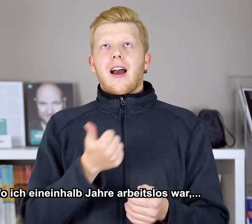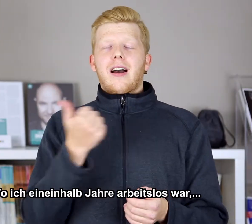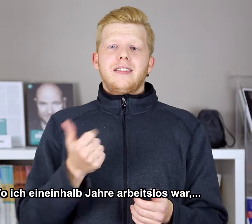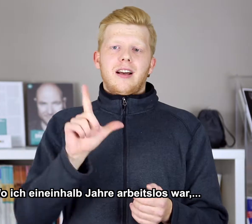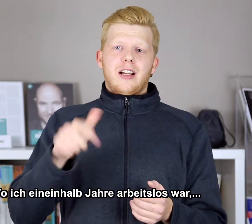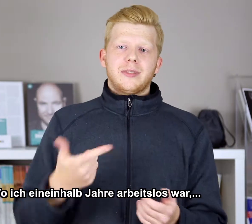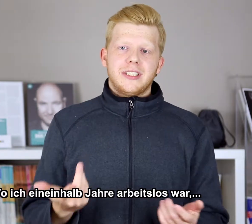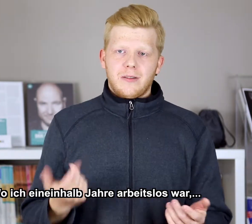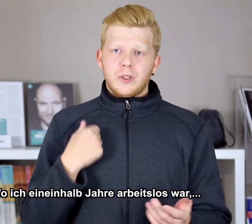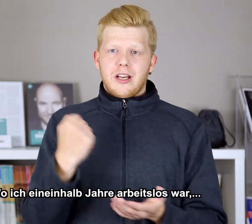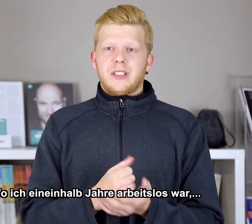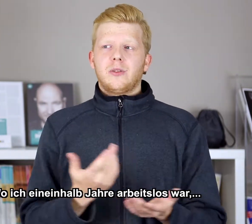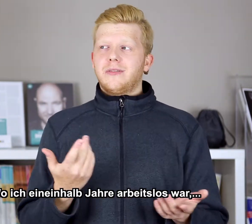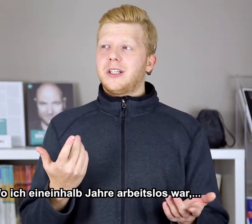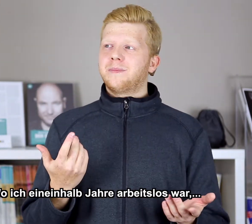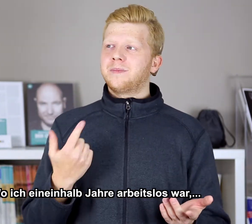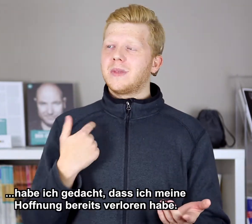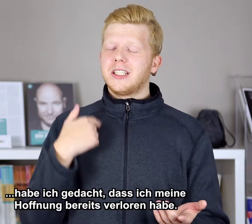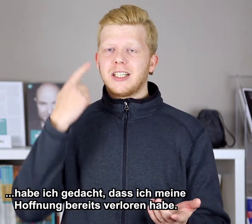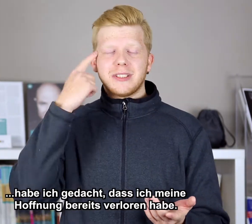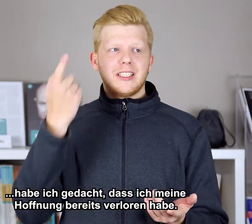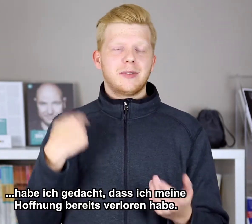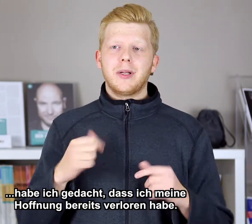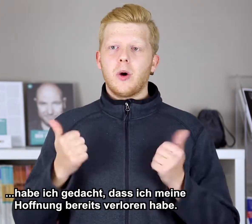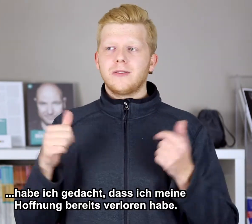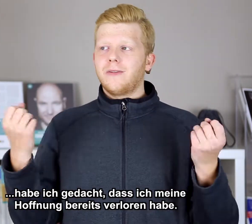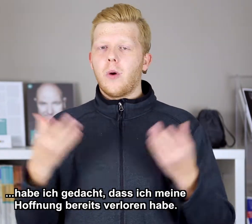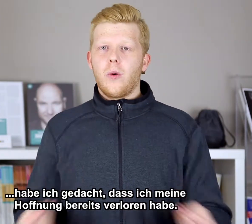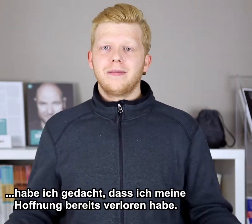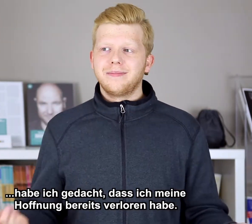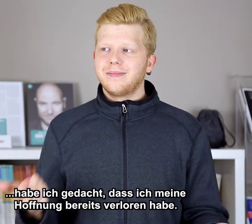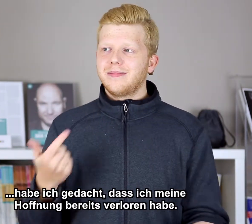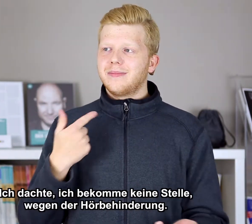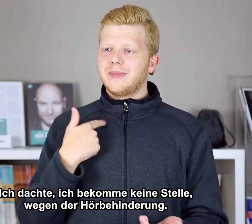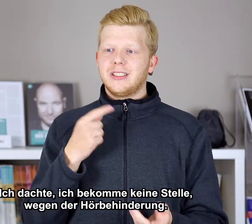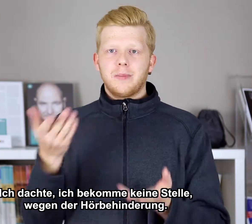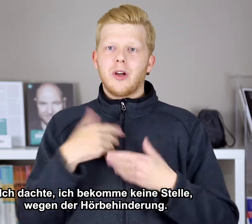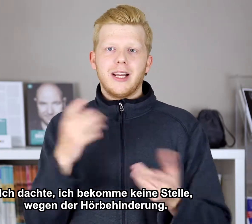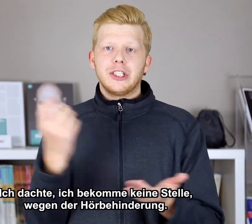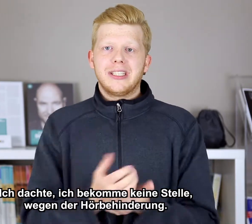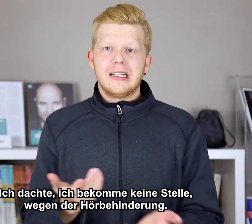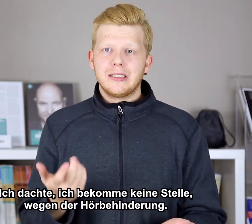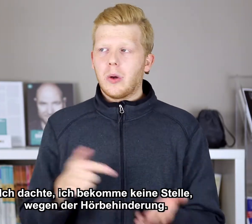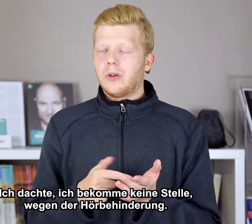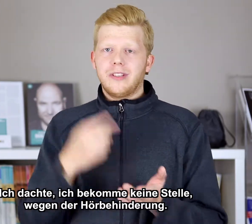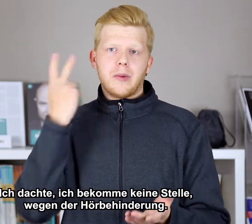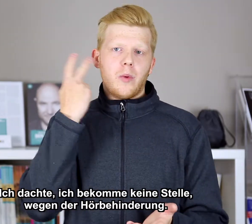Ein Jahr, ein halbes Jahr, wo ich arbeitslos war. Ich habe gedacht, habe meine Hoffnung verloren. Ich dachte, ich bekomme keine Stelle, grundlegend beim